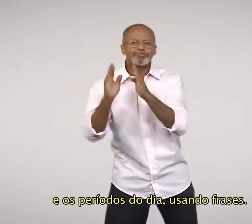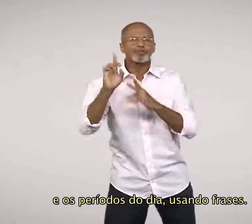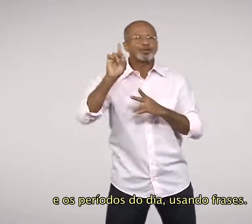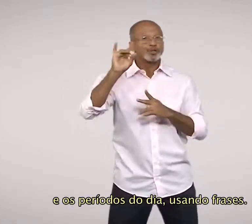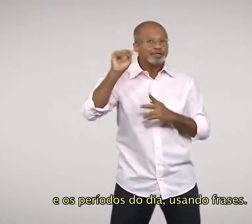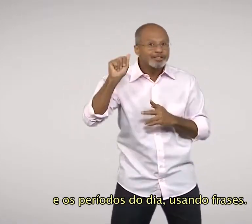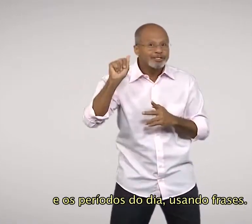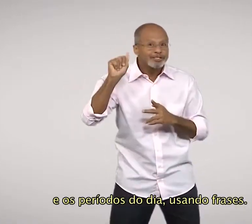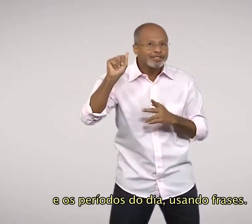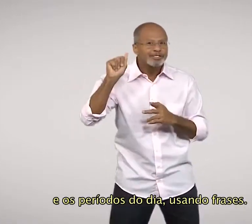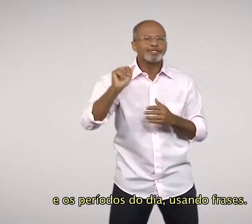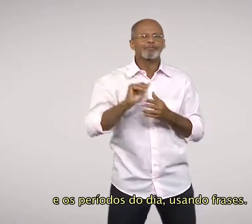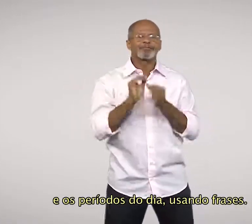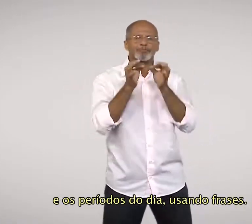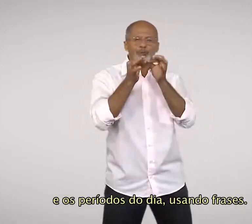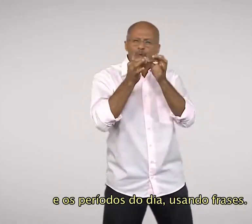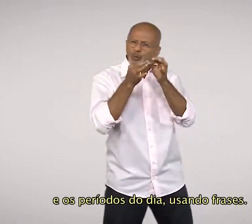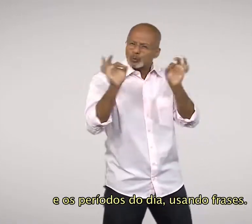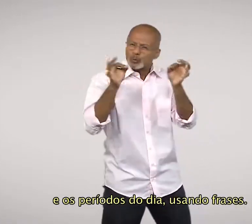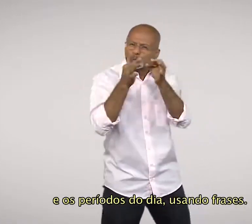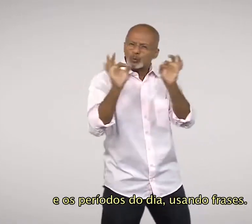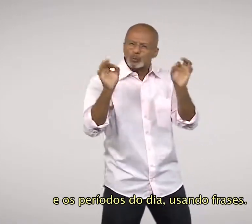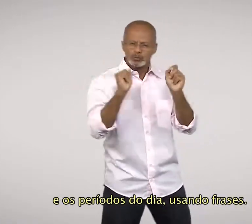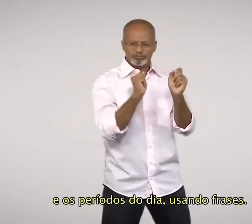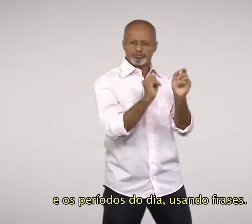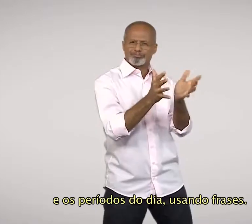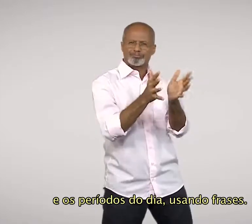períodos do dia usando frases